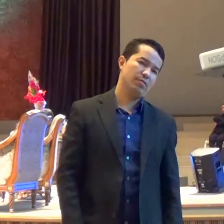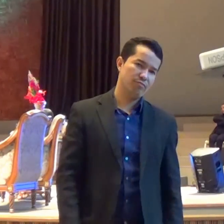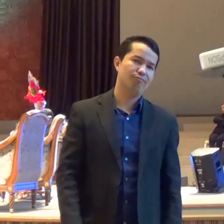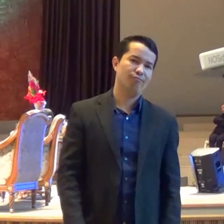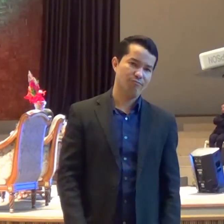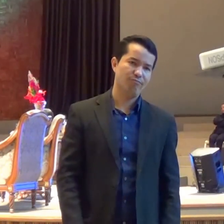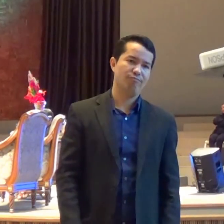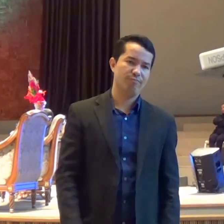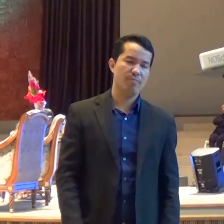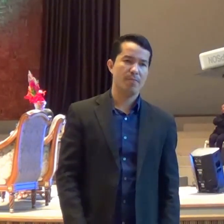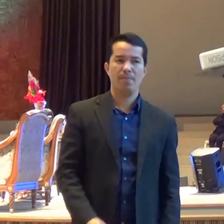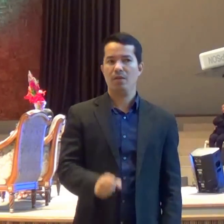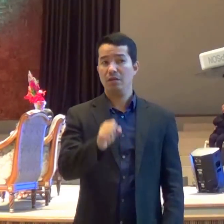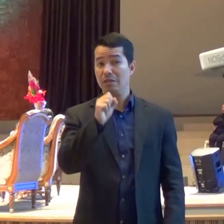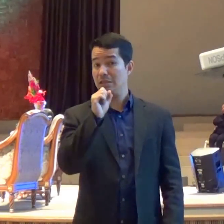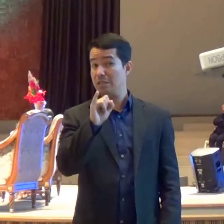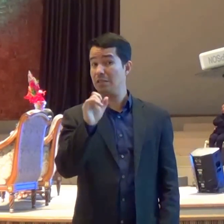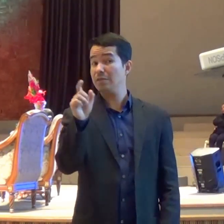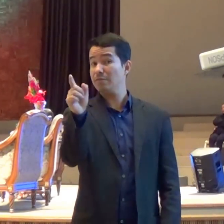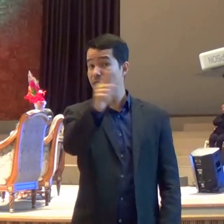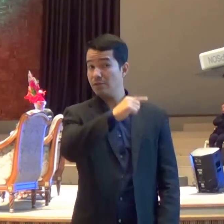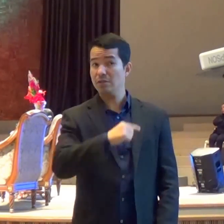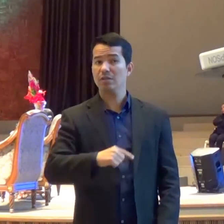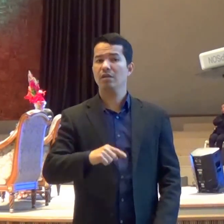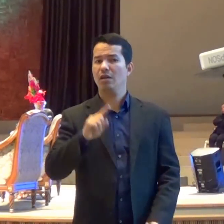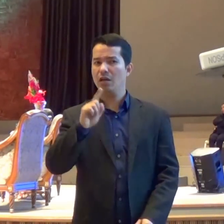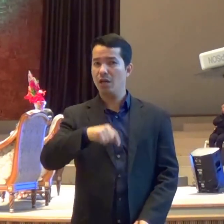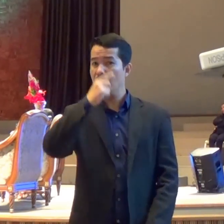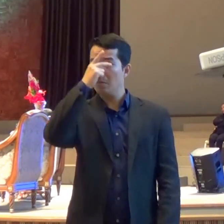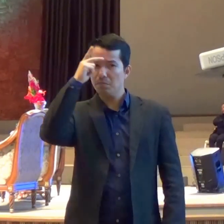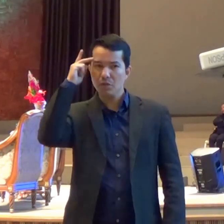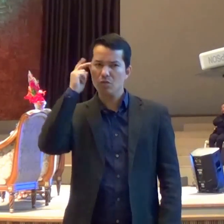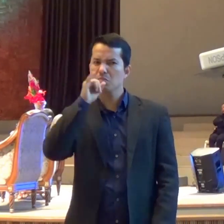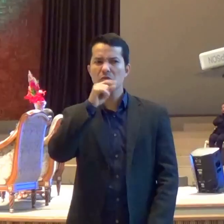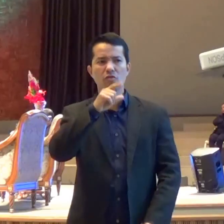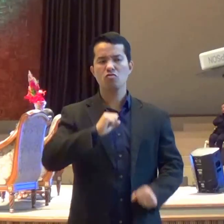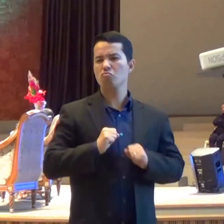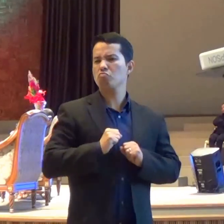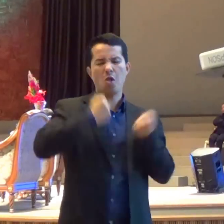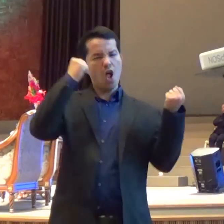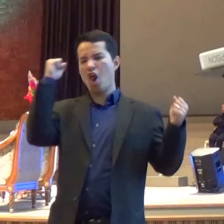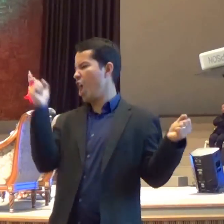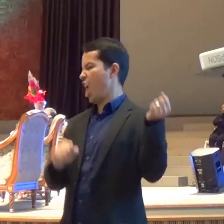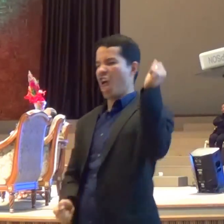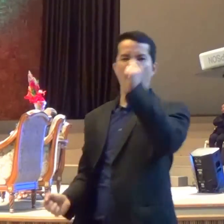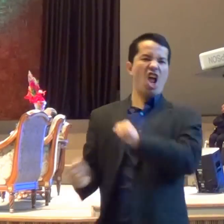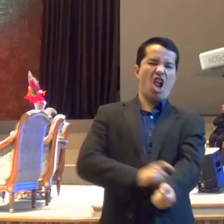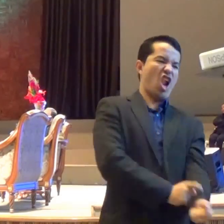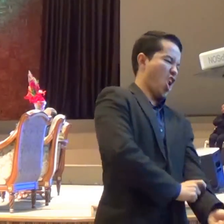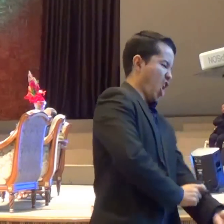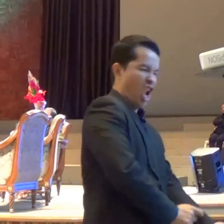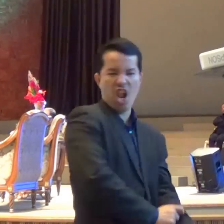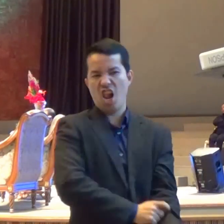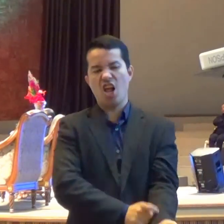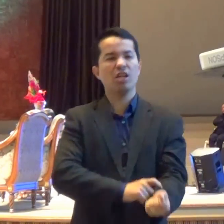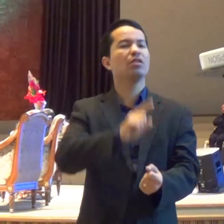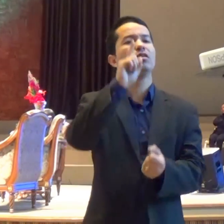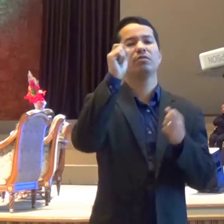Se você É uma pessoa Explosiva Não é? Deus vai ter que Transformar você E a tua